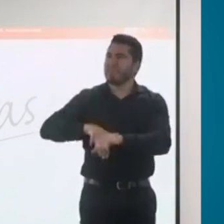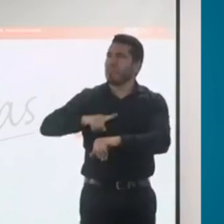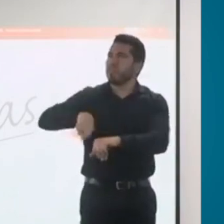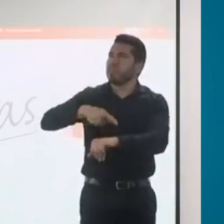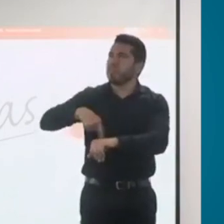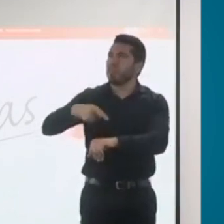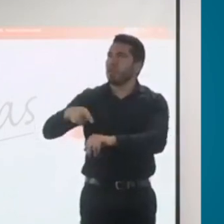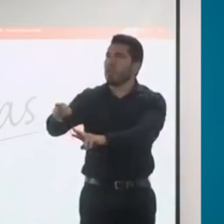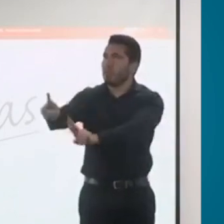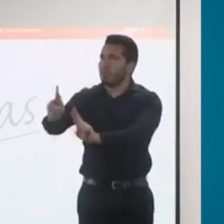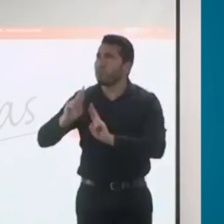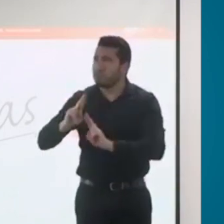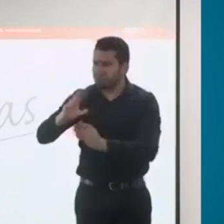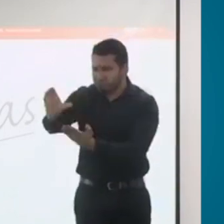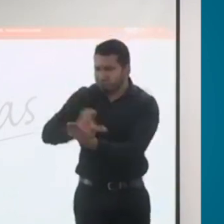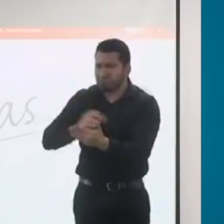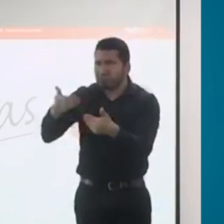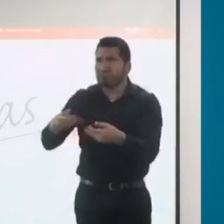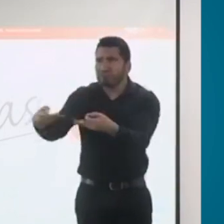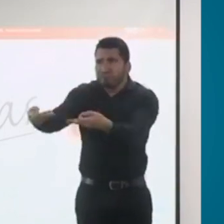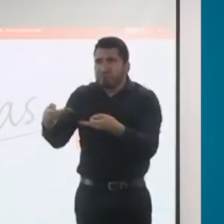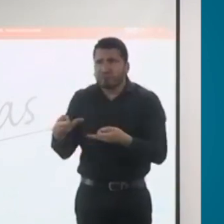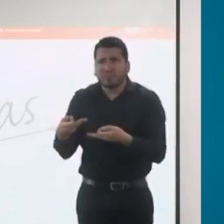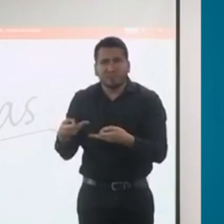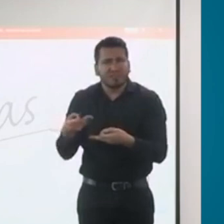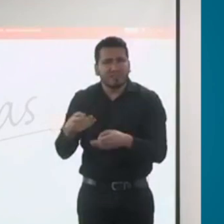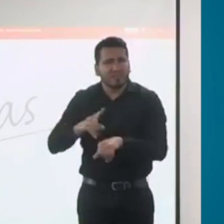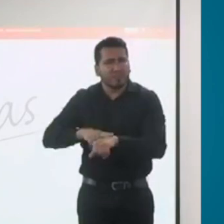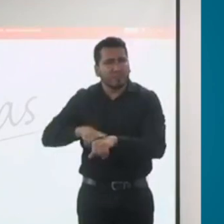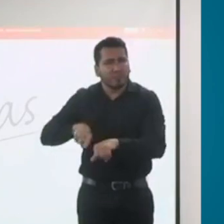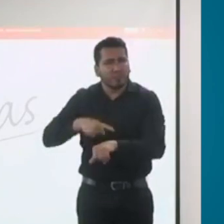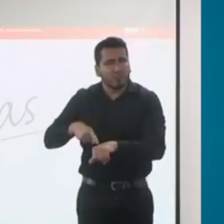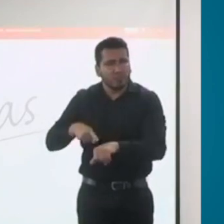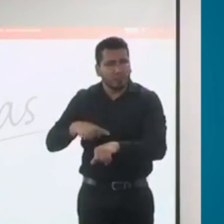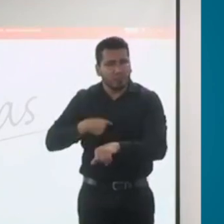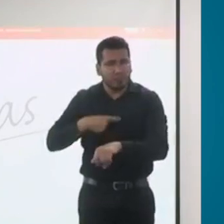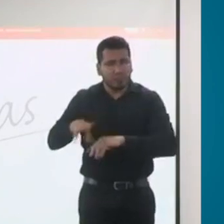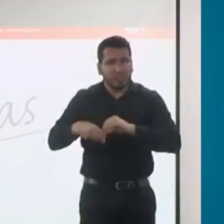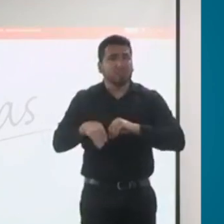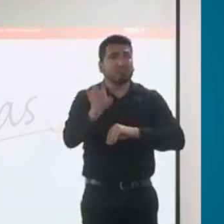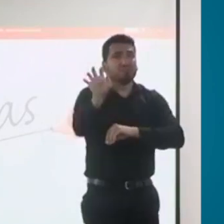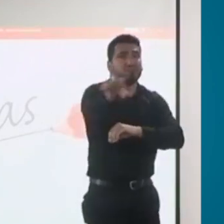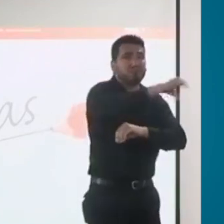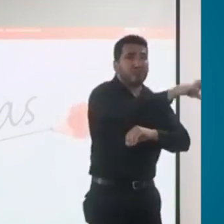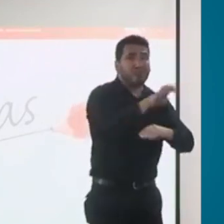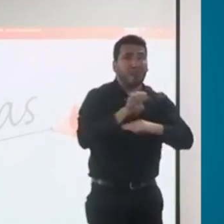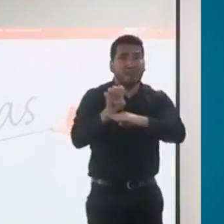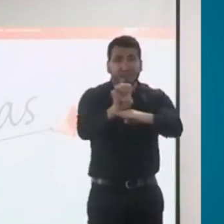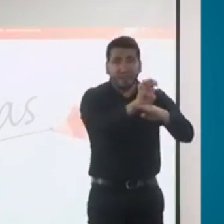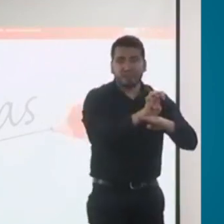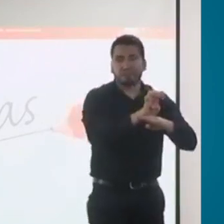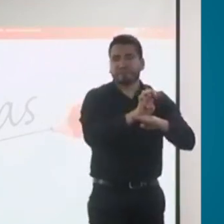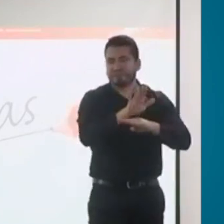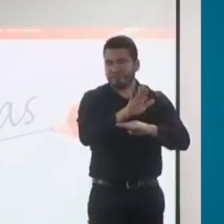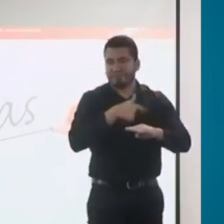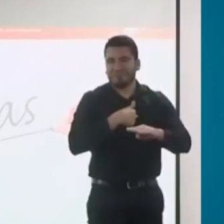de esta discapacidad? Y si es el mismo para todas las entidades que lo solicitan, como cajas de compensación familiar,